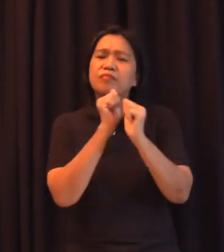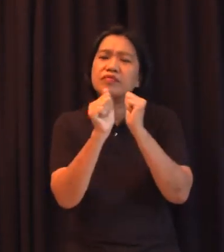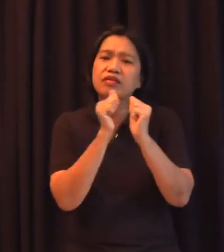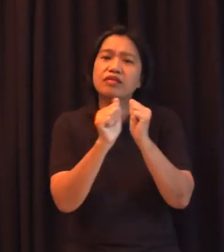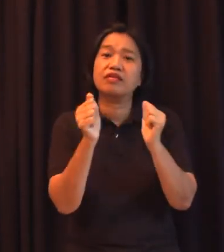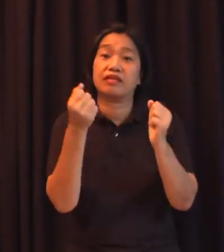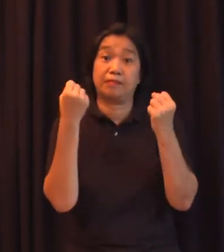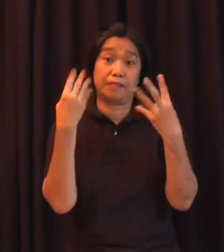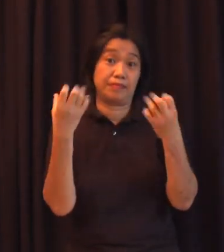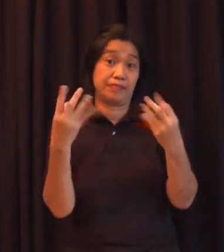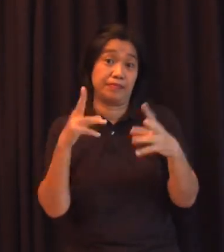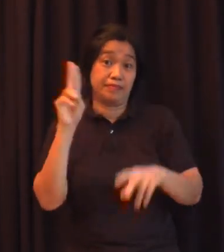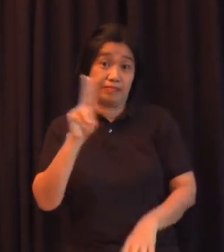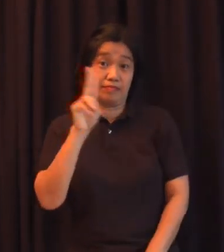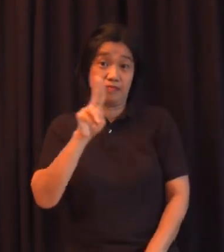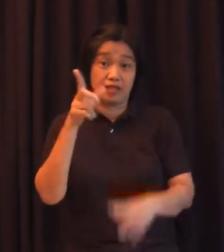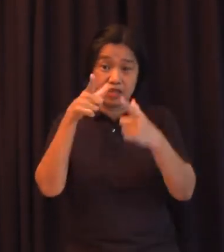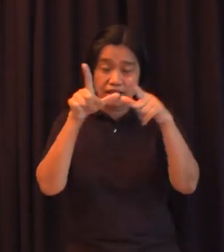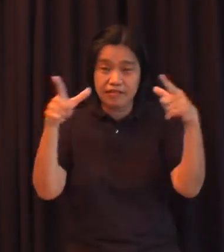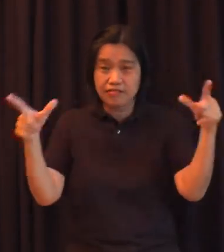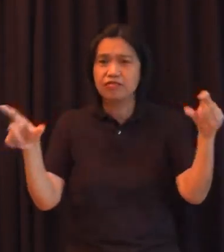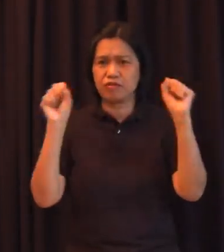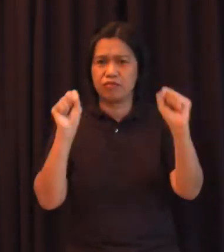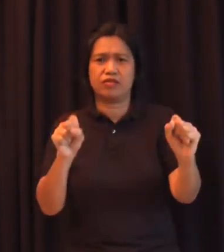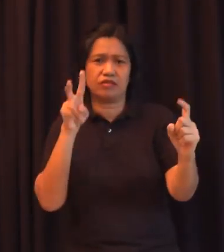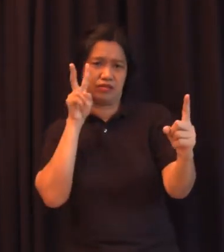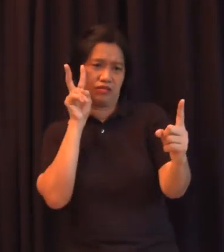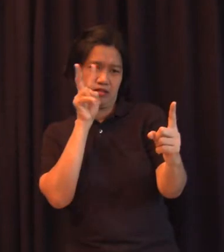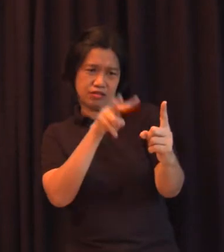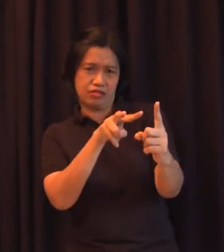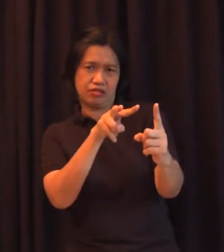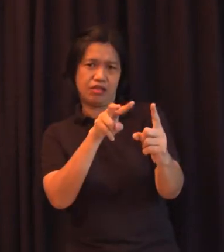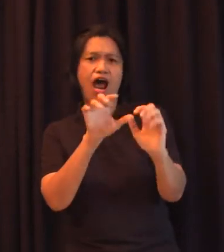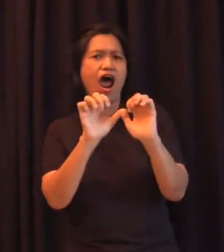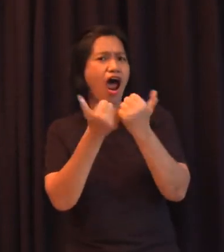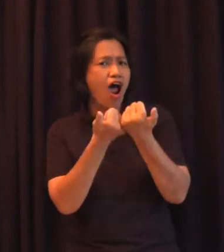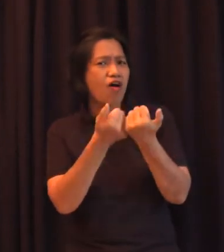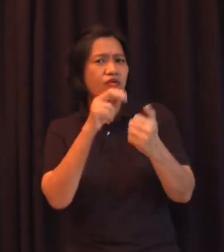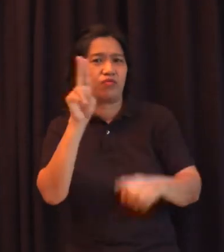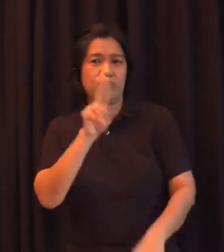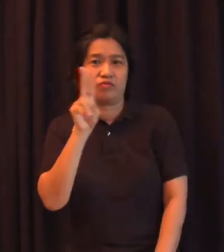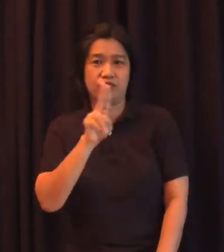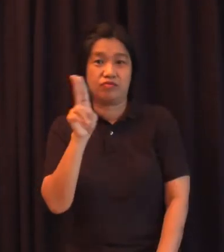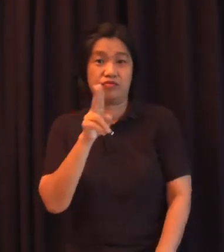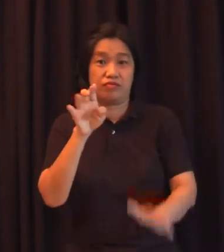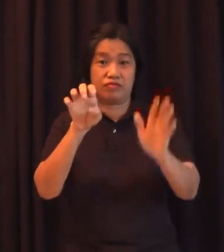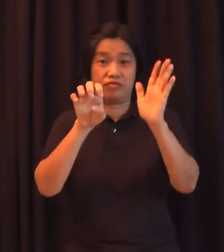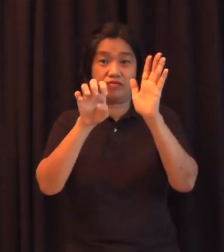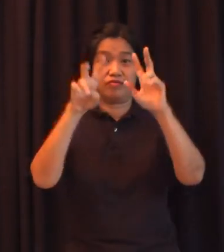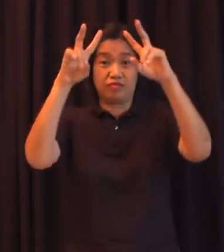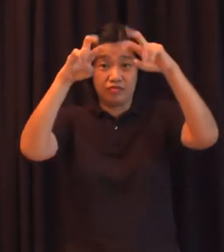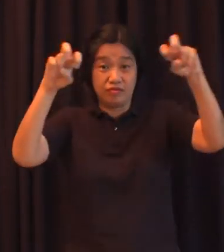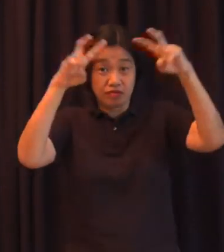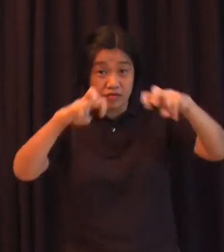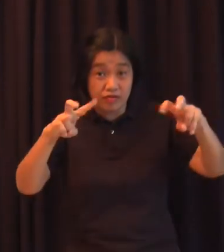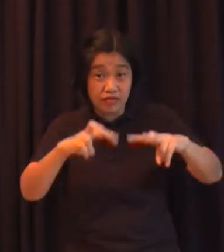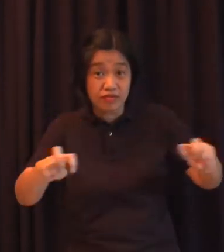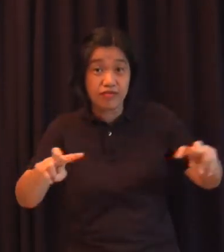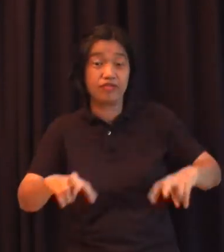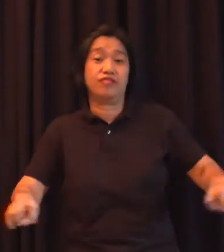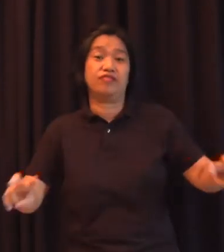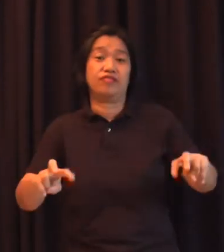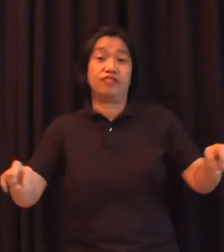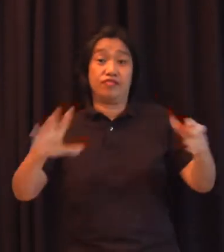nang tignan kung paano nga ito ginamit. Ito pwede halimbawa sa mga dokumento, yung mga nakasulat ng mga